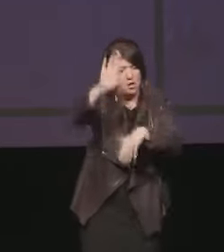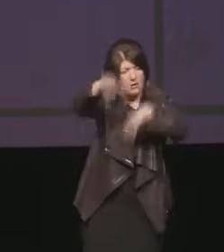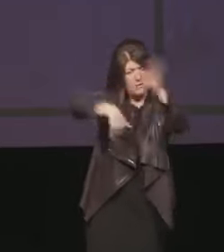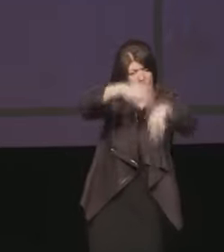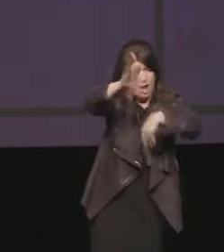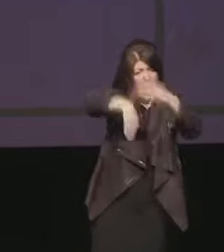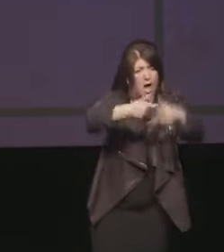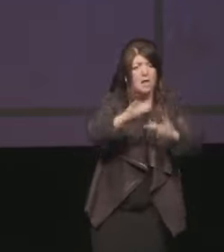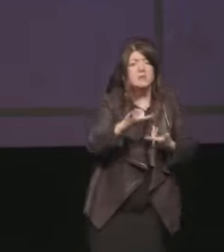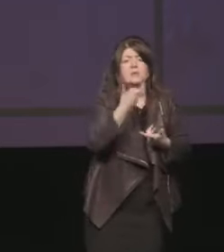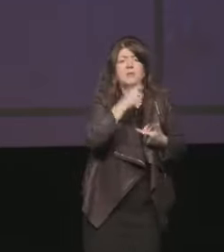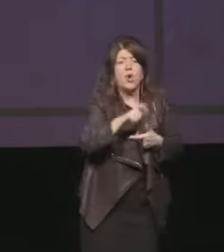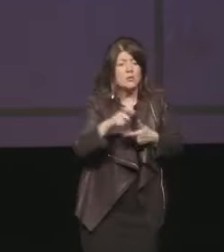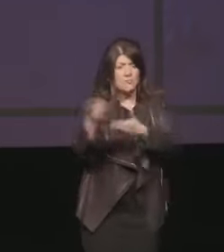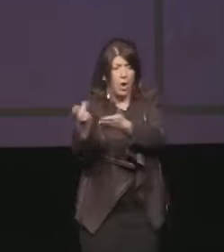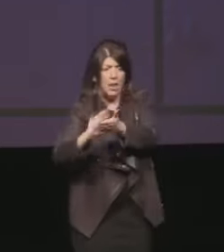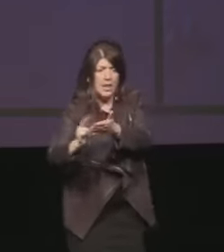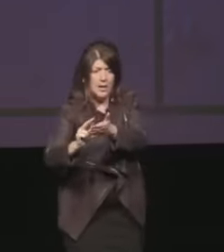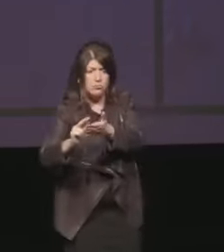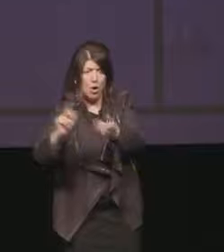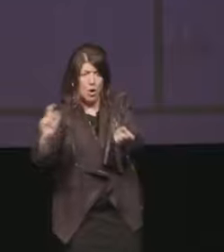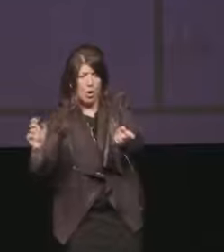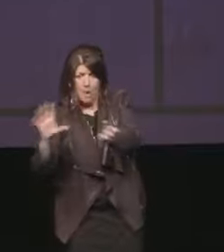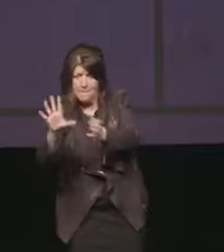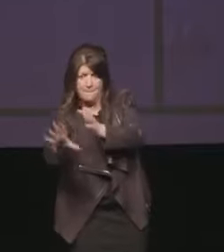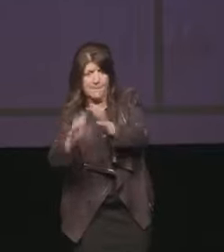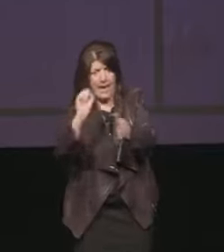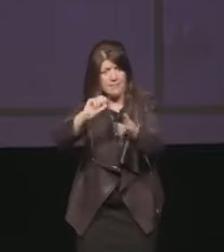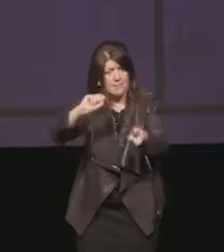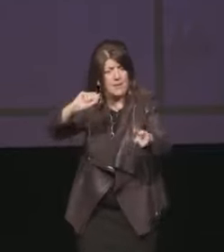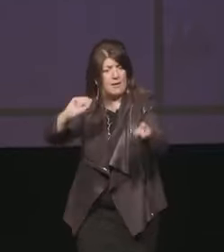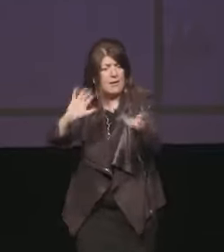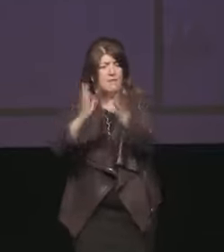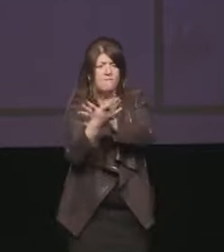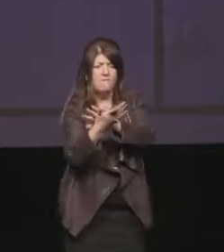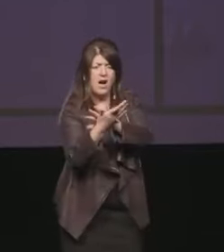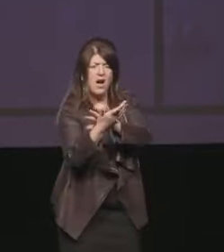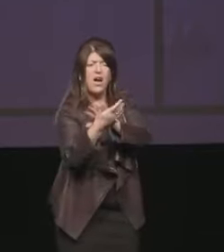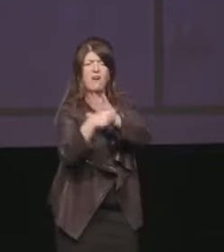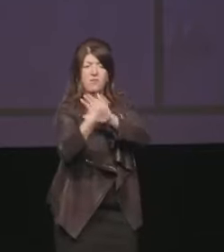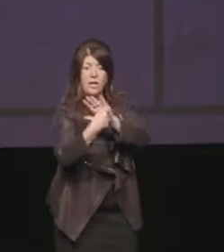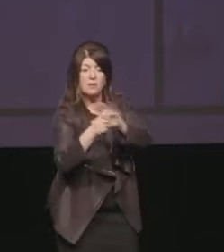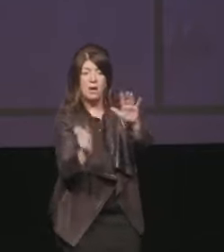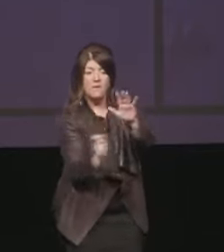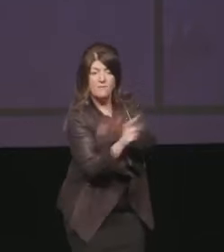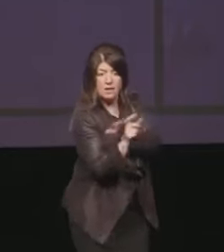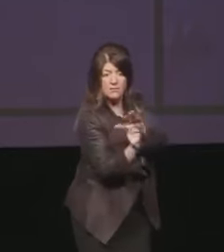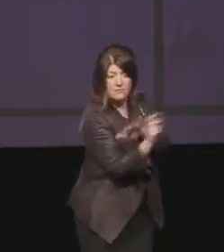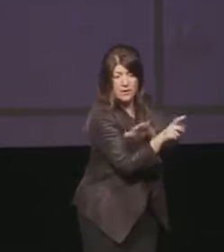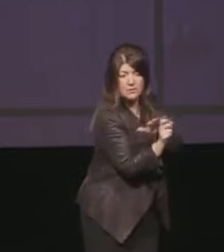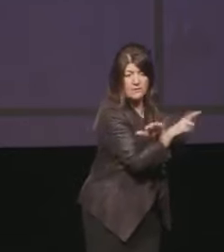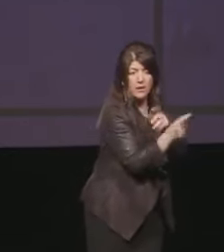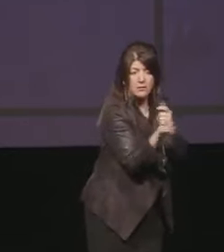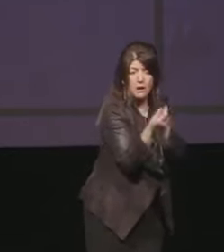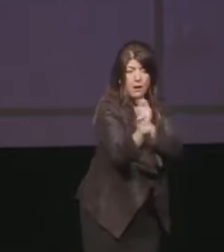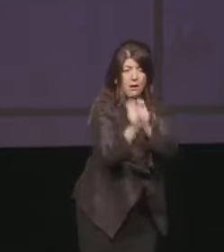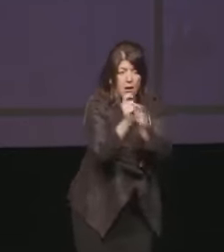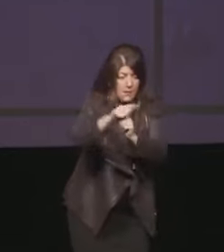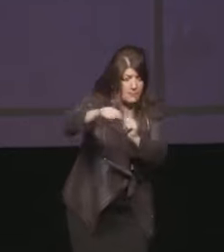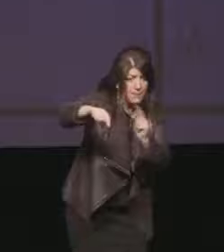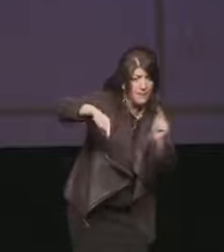ai broadcaster e quelli li trasformano in film e serie tv quindi ci sarà Netflix ci sarà HBO ci sarà Ray Cinema